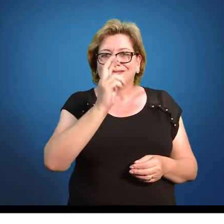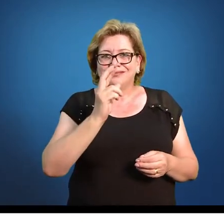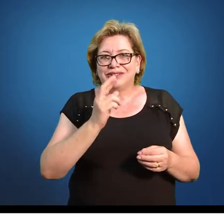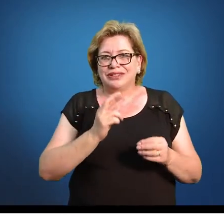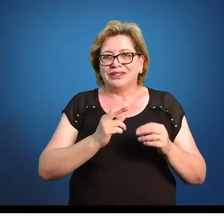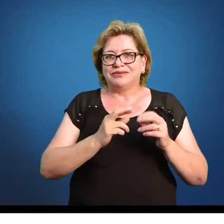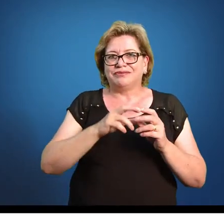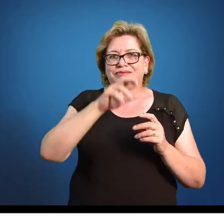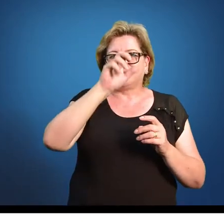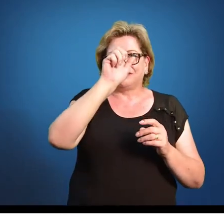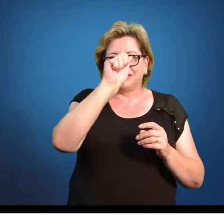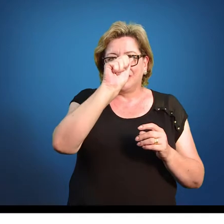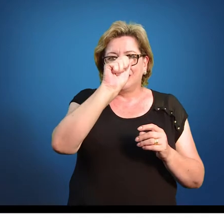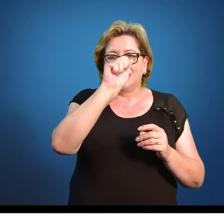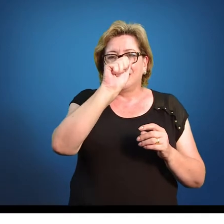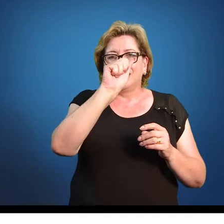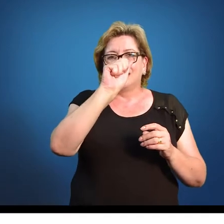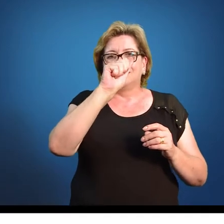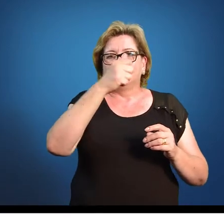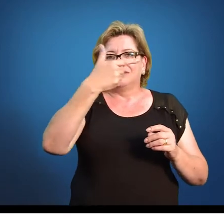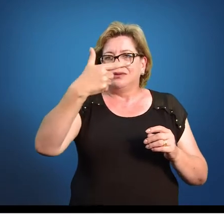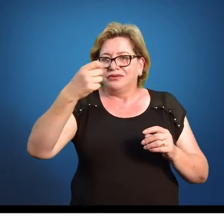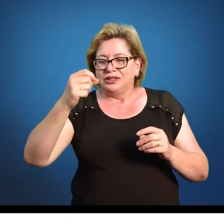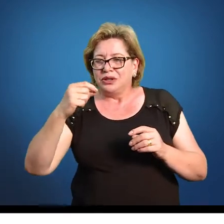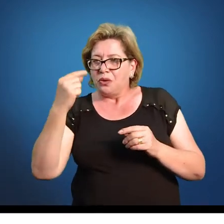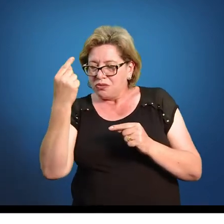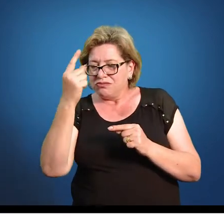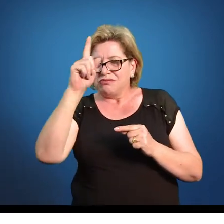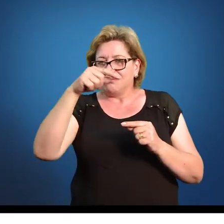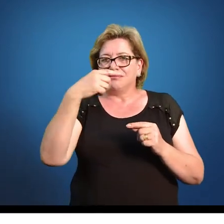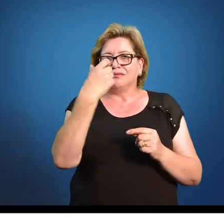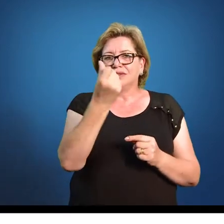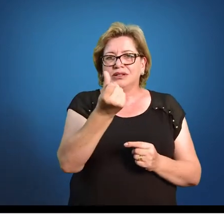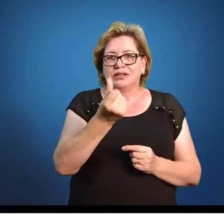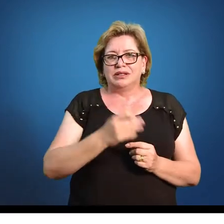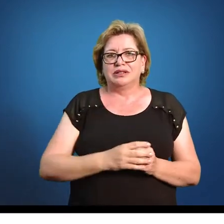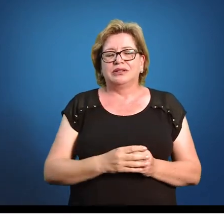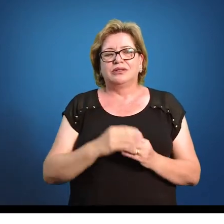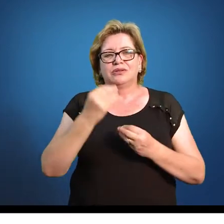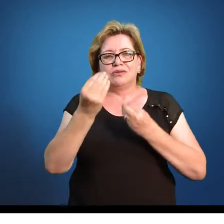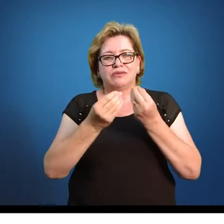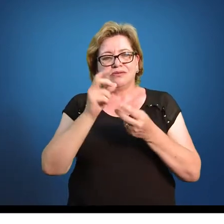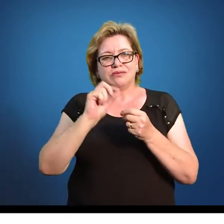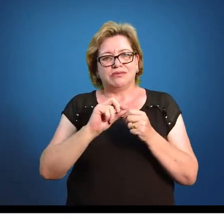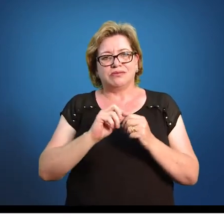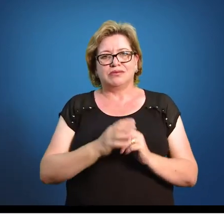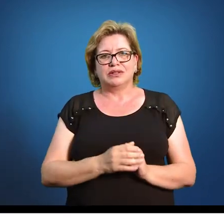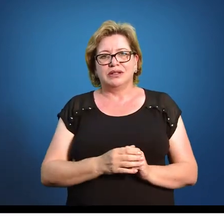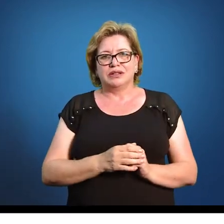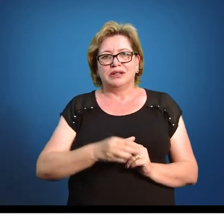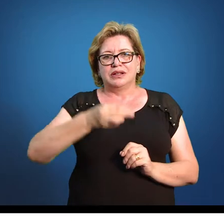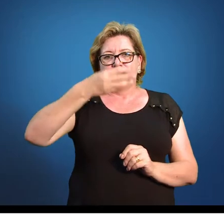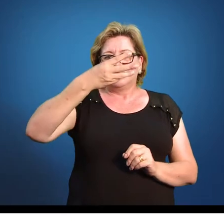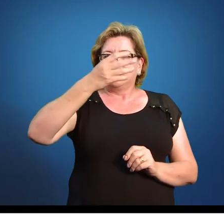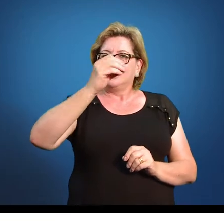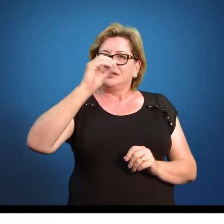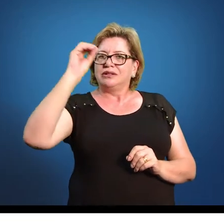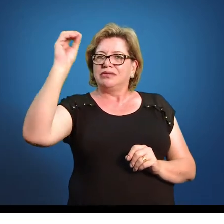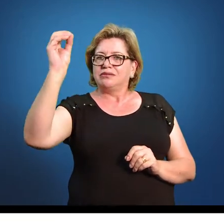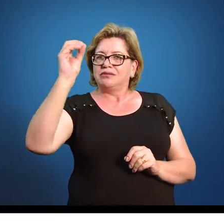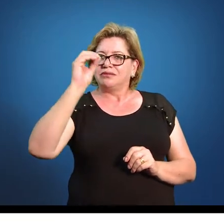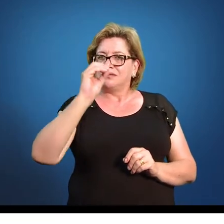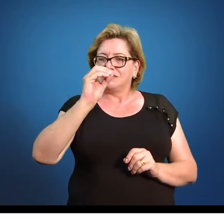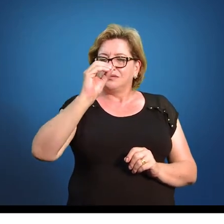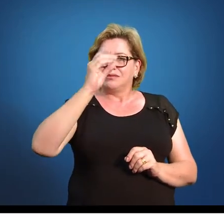20, né? O número 1 apareceu 6 vezes. Mas o que é mais comum? O mais comum é ouvir assim. 30% da população